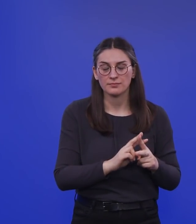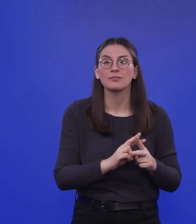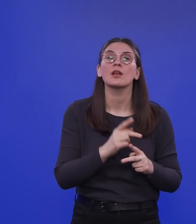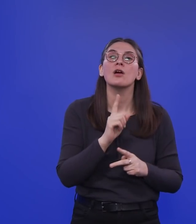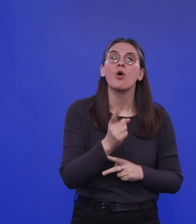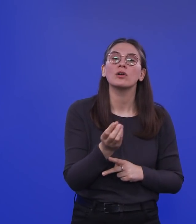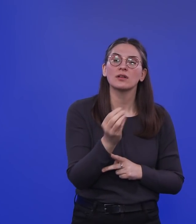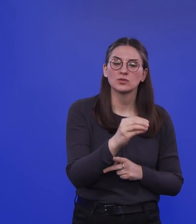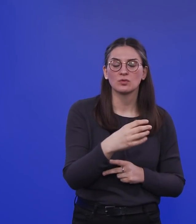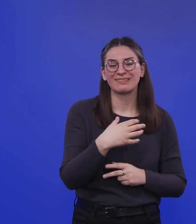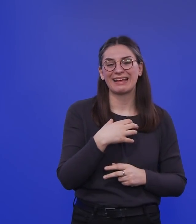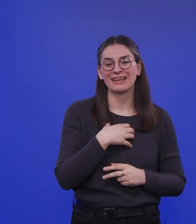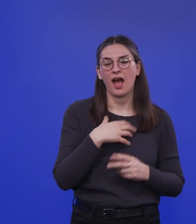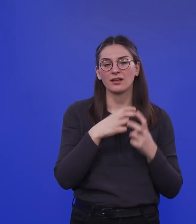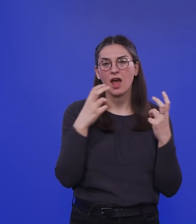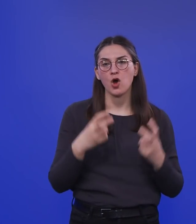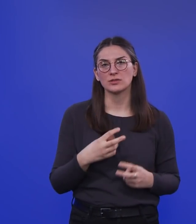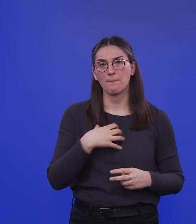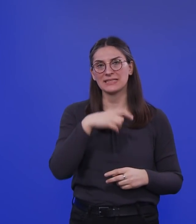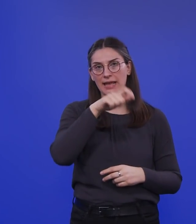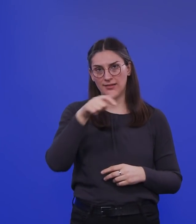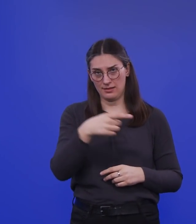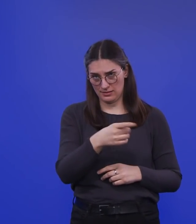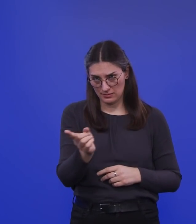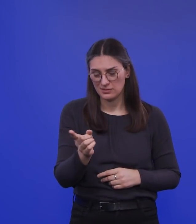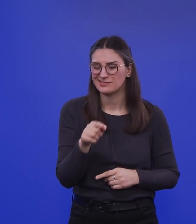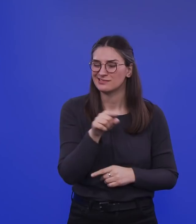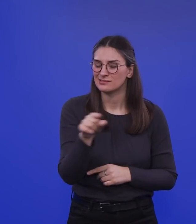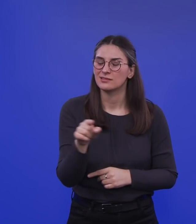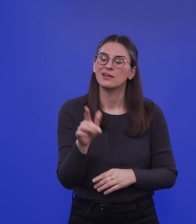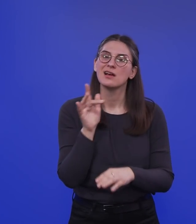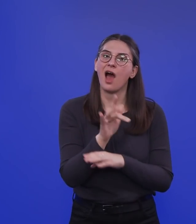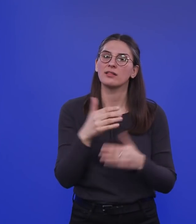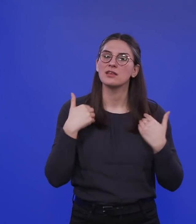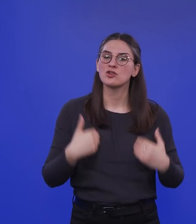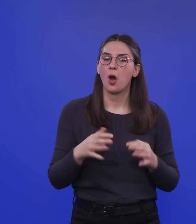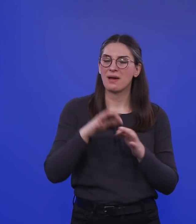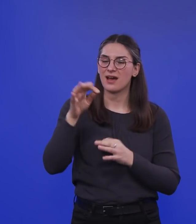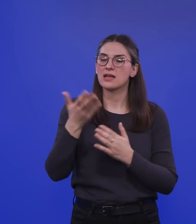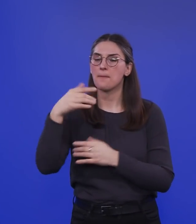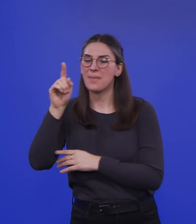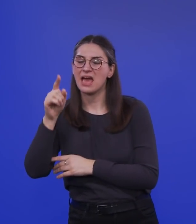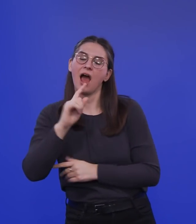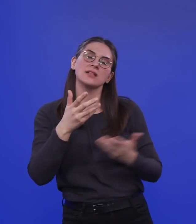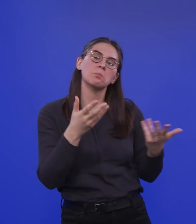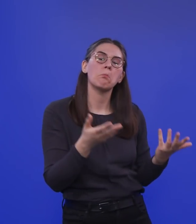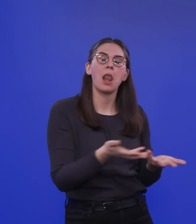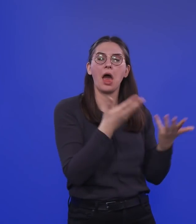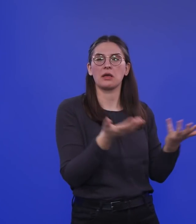Krankenhauspatienten die Antikörperrate höher ist als bei diesen milden Fällen, die man eher bei Blutspendern erwarten